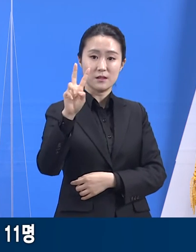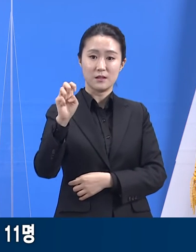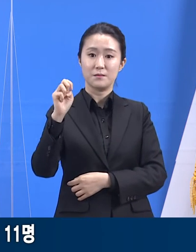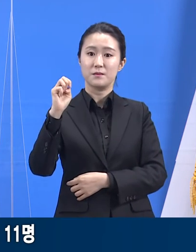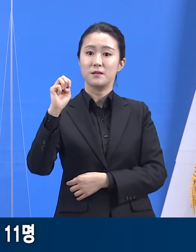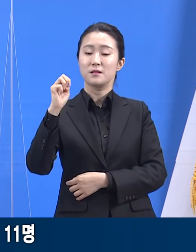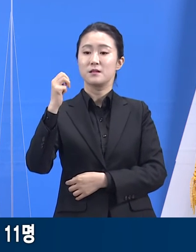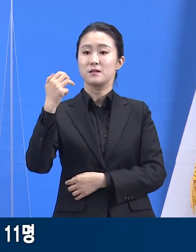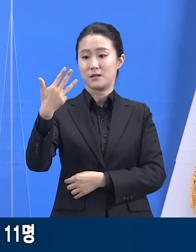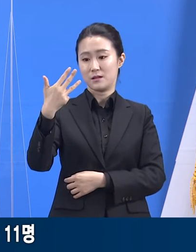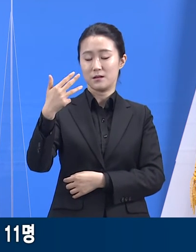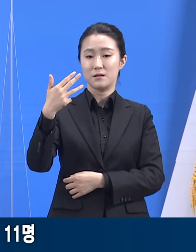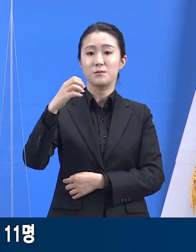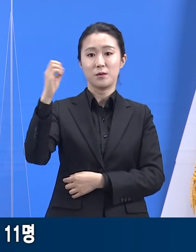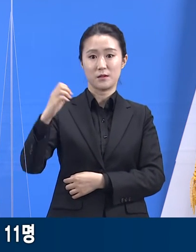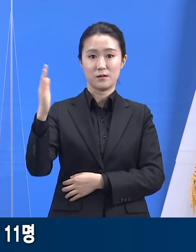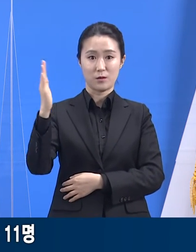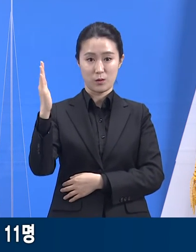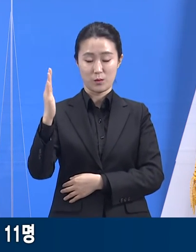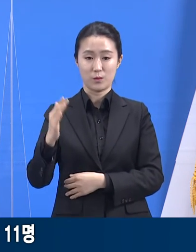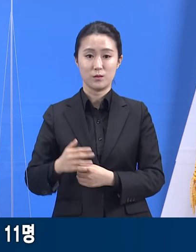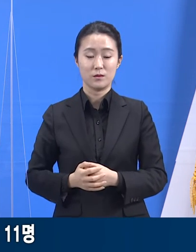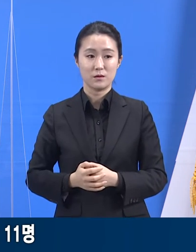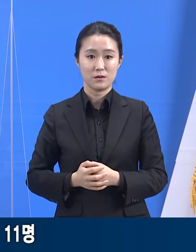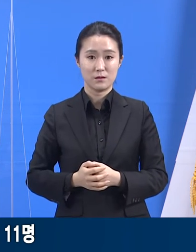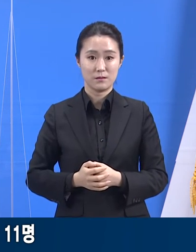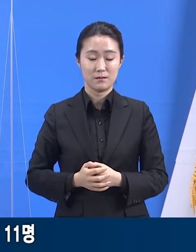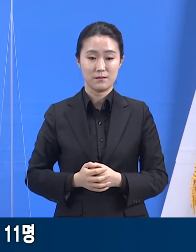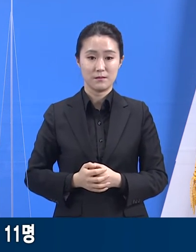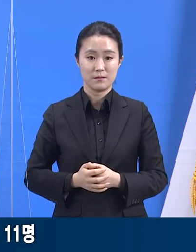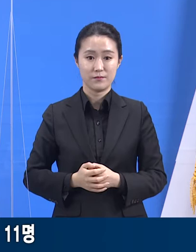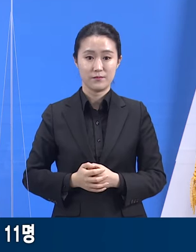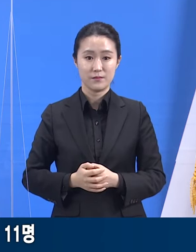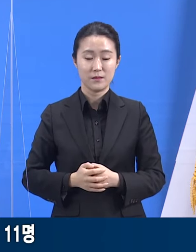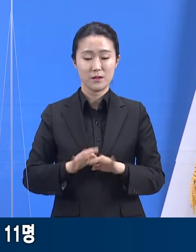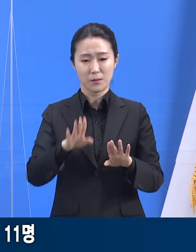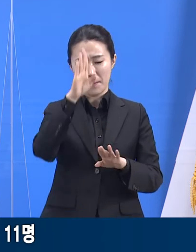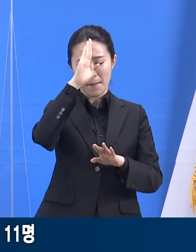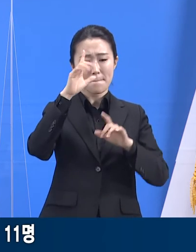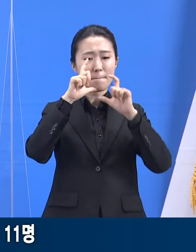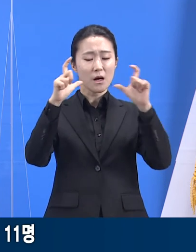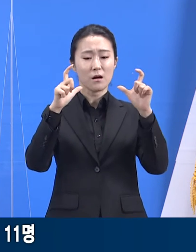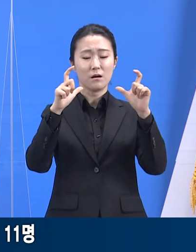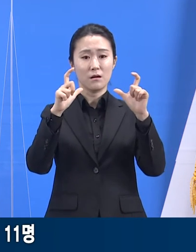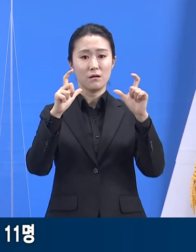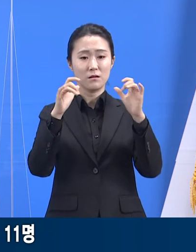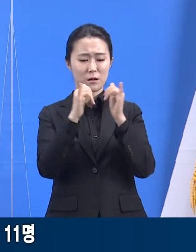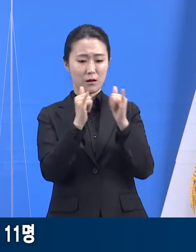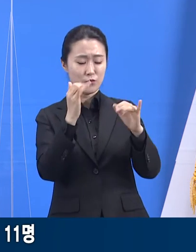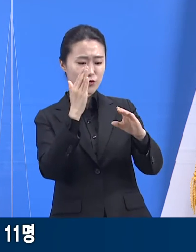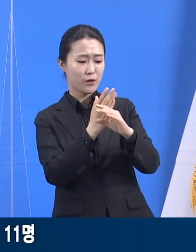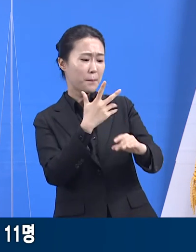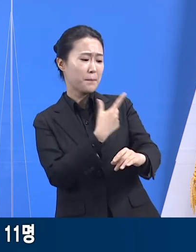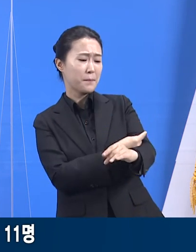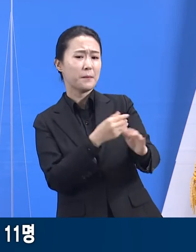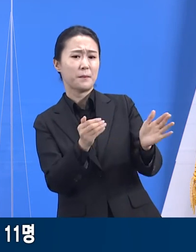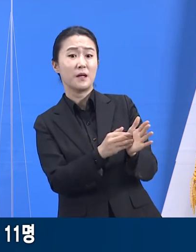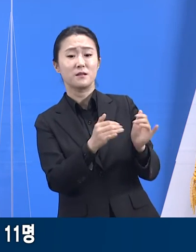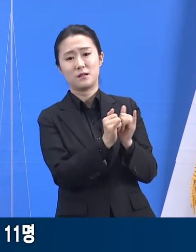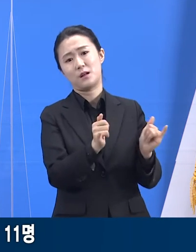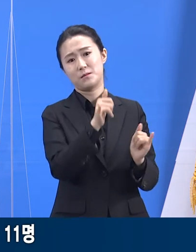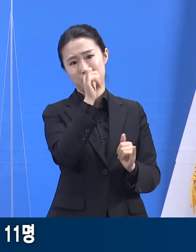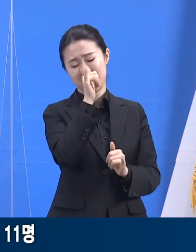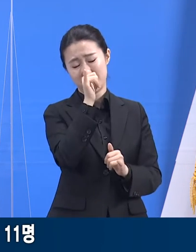확진자 중에는 예방접종자와 미접종자가 모두 있습니다. 지표 환자 중 1명은 앞서 5월